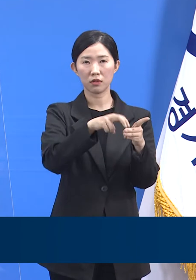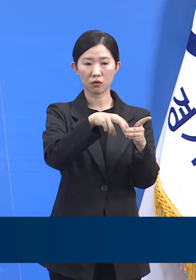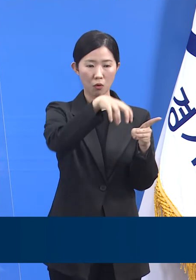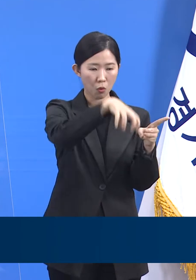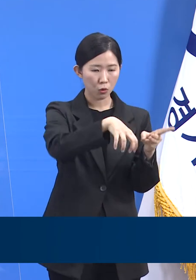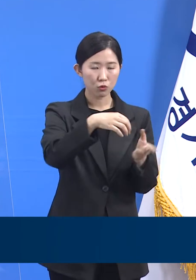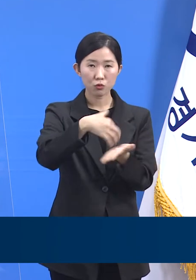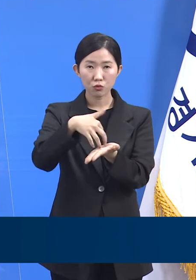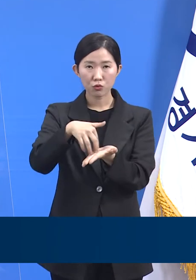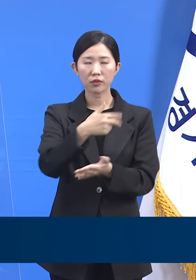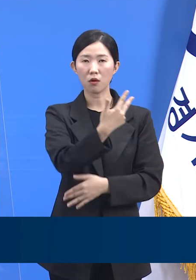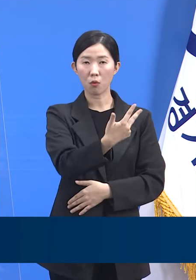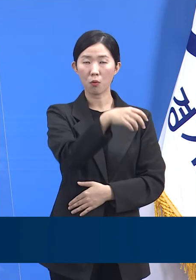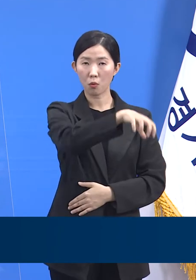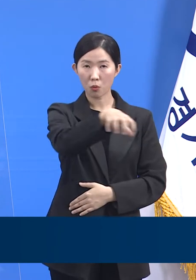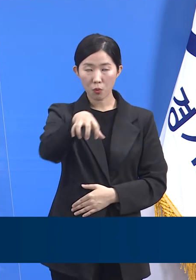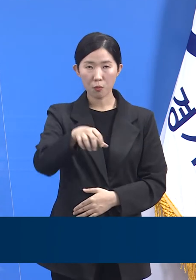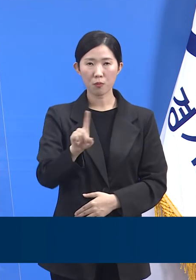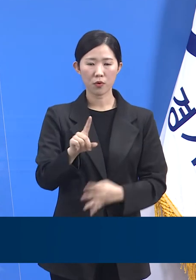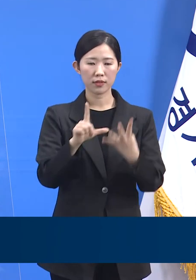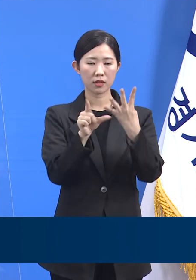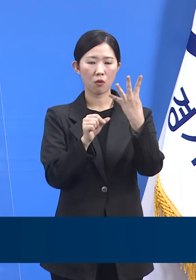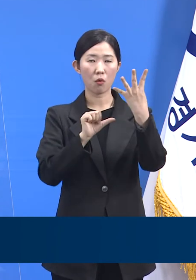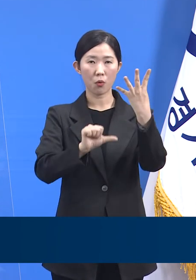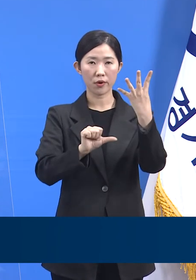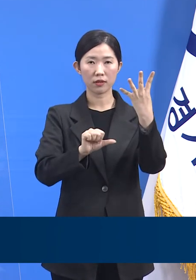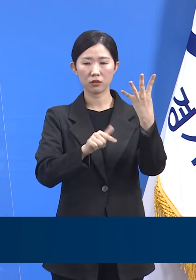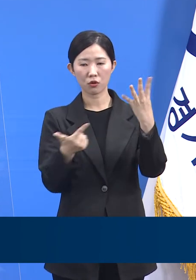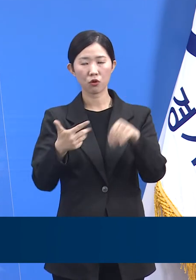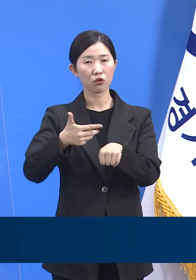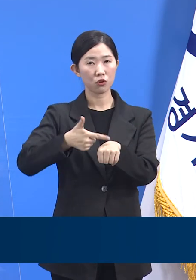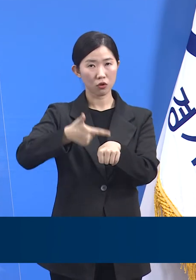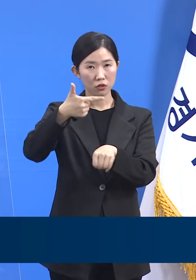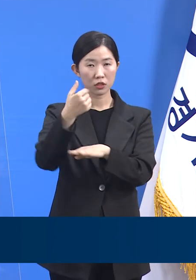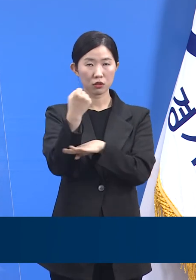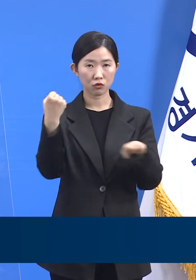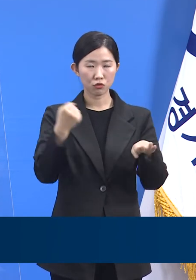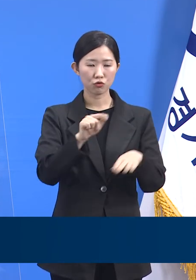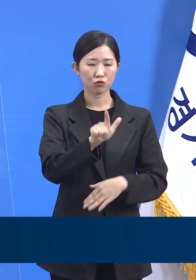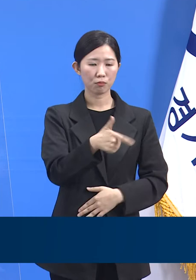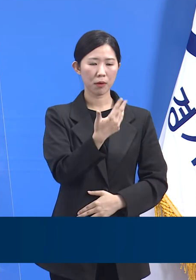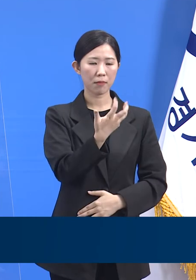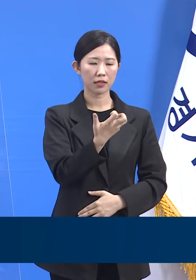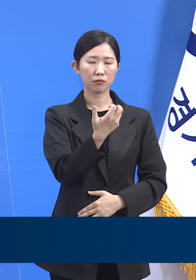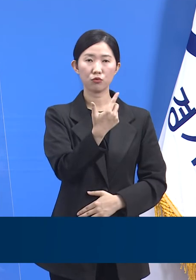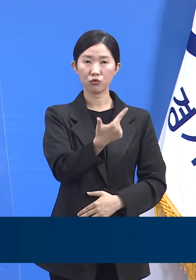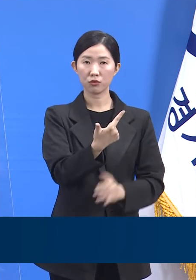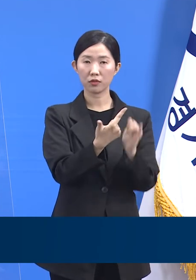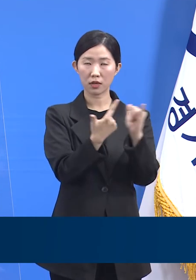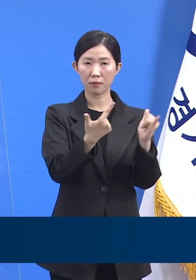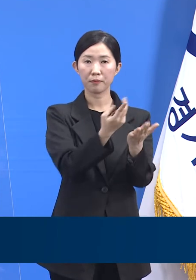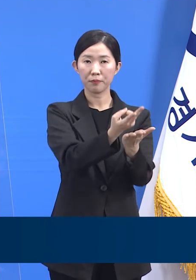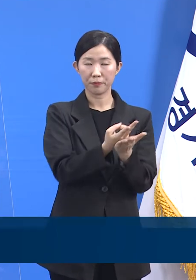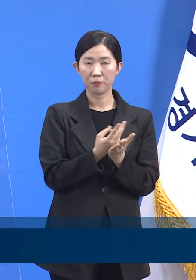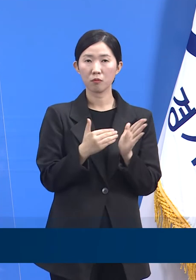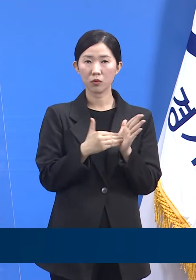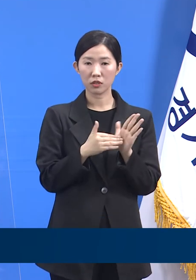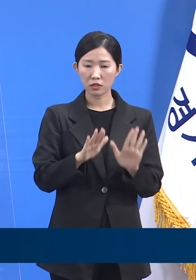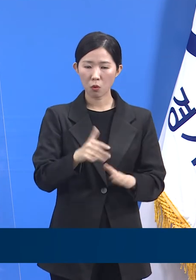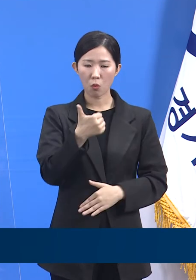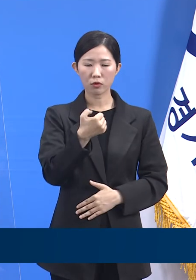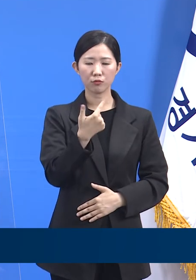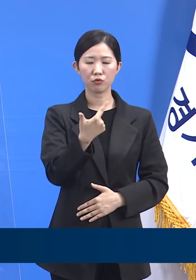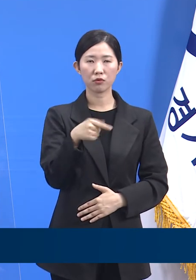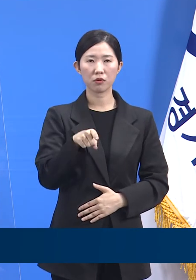4월 5일 18시 기준 686명이 입소해 56.8%의 가동률을